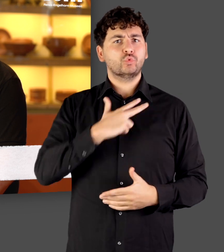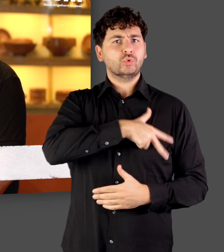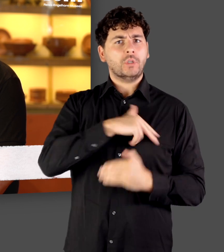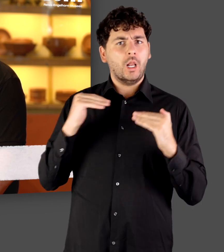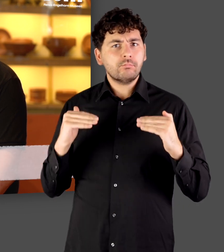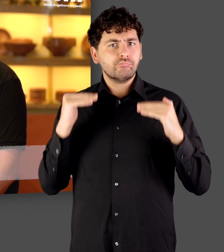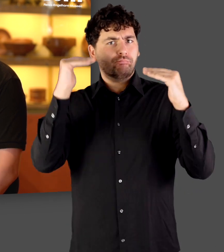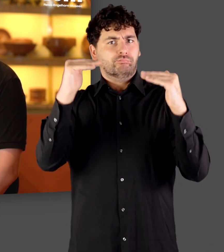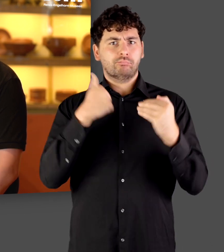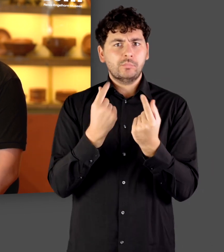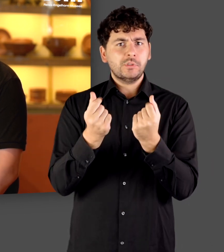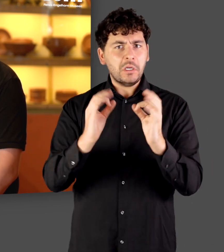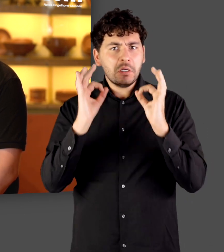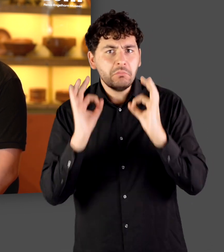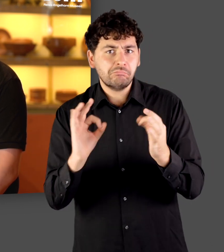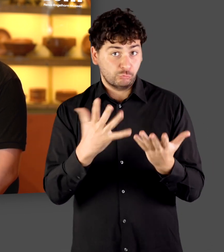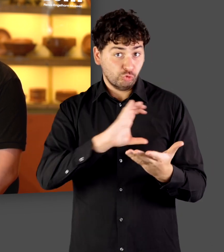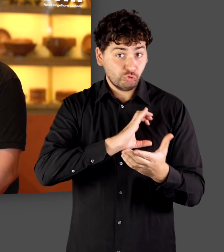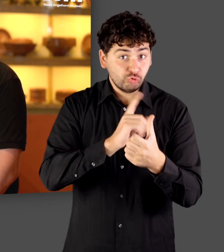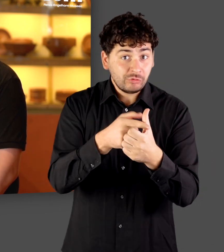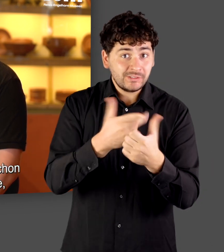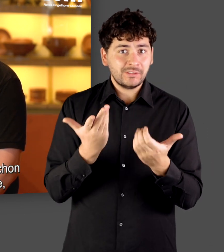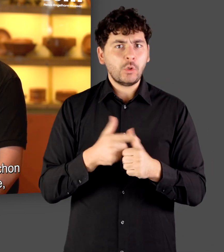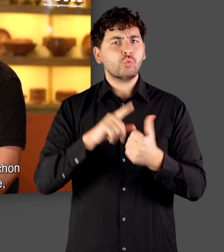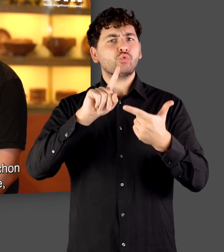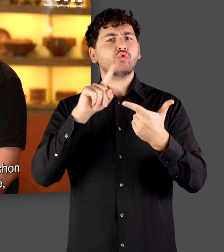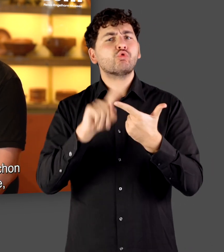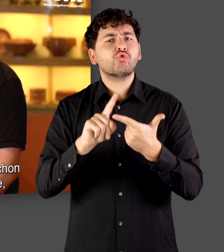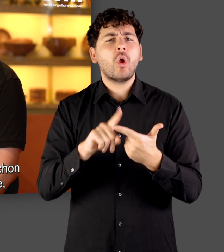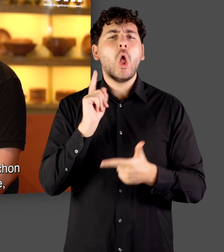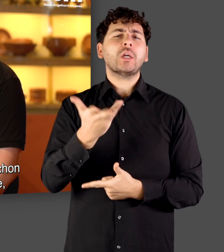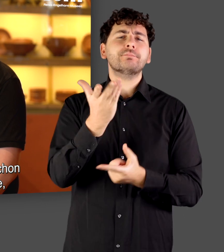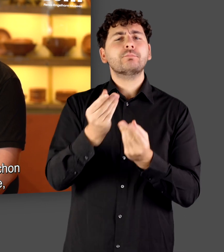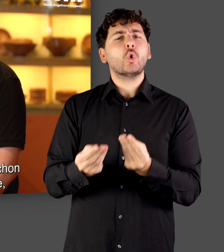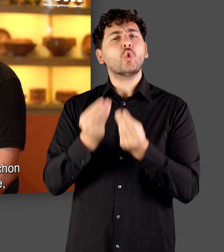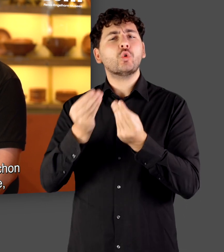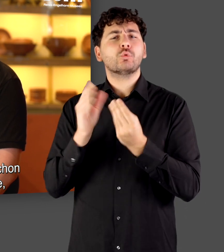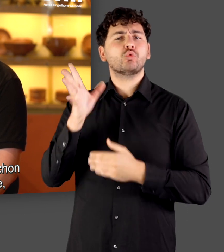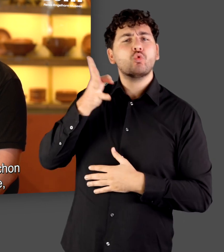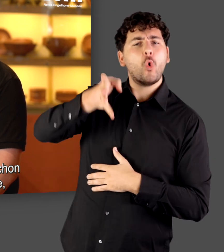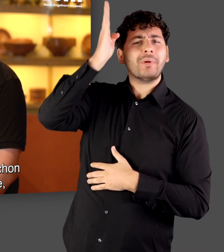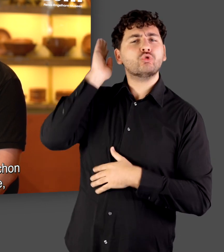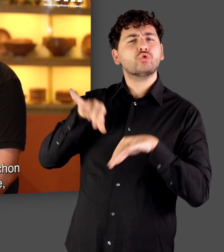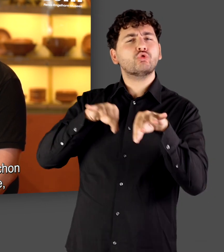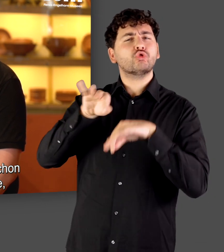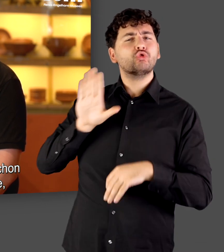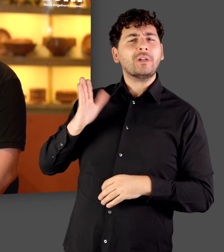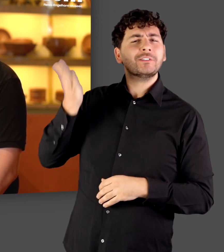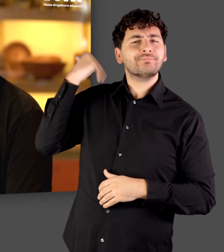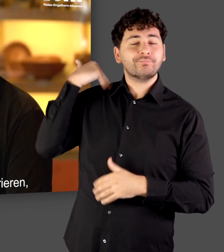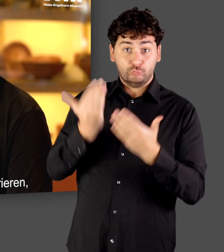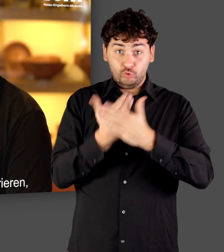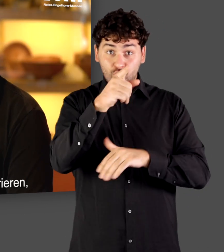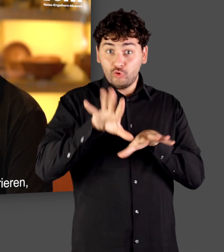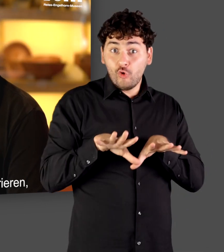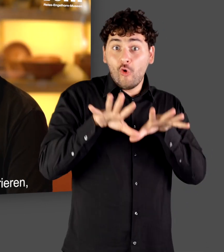Aufstieg und für den ökonomischen Aufstieg einfach gegeben. Zum anderen ist es auch immer schon ein Teil der römischen Strategie,